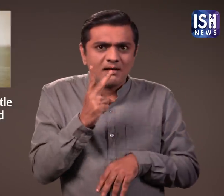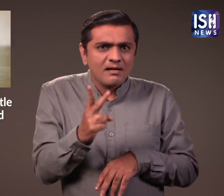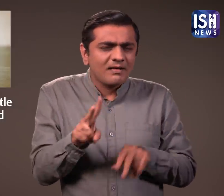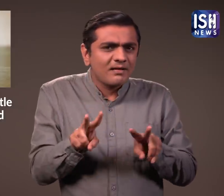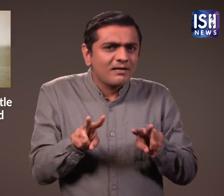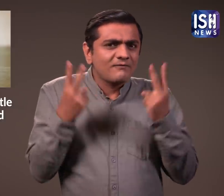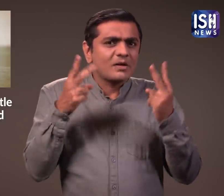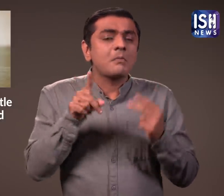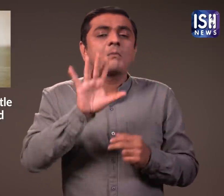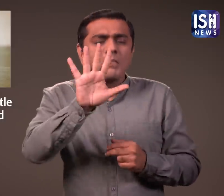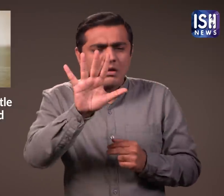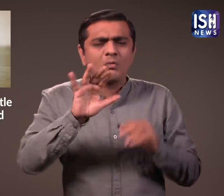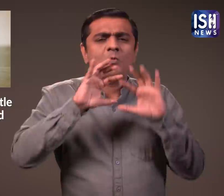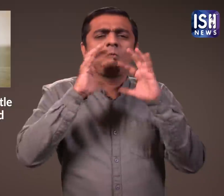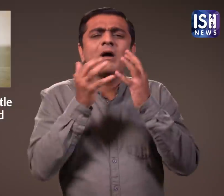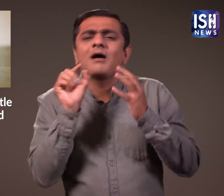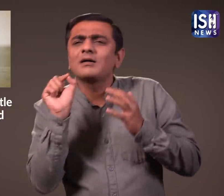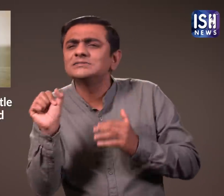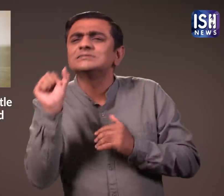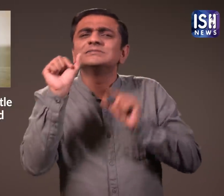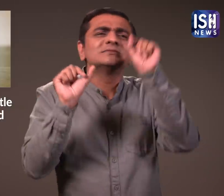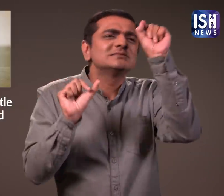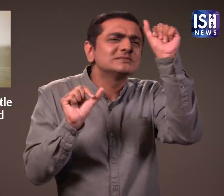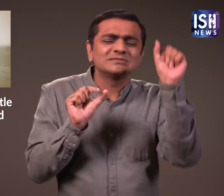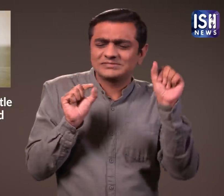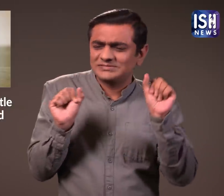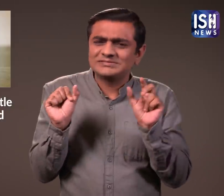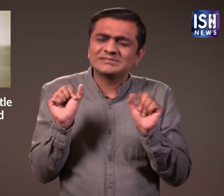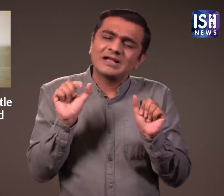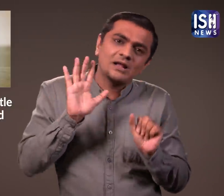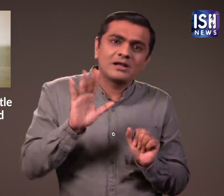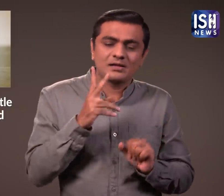यहाँ एक अत्यम्त दूरलब मामला है और बहुत ही अनोखा है